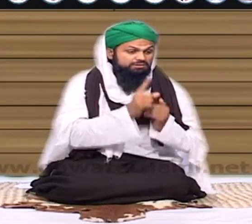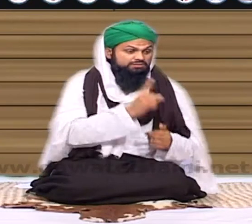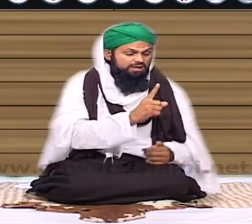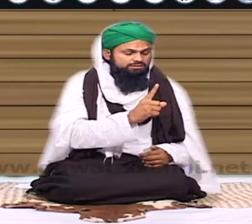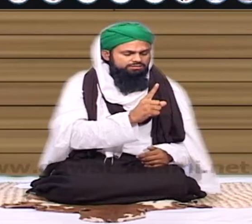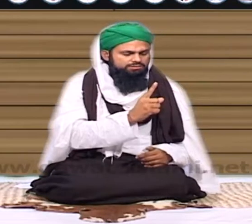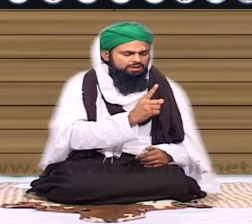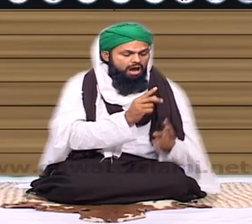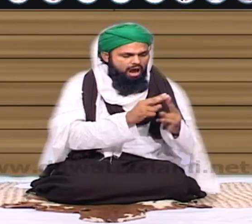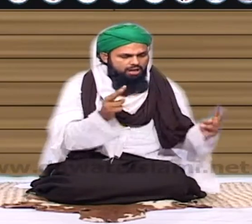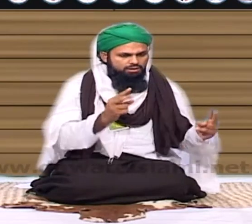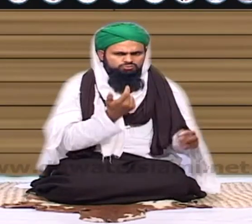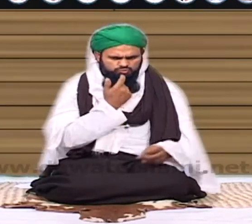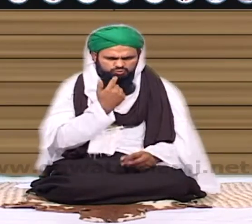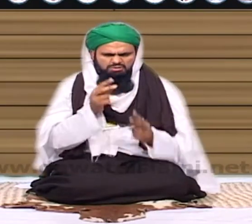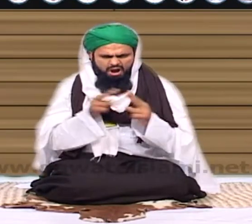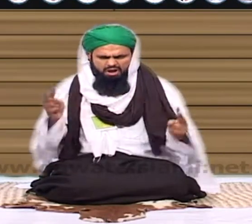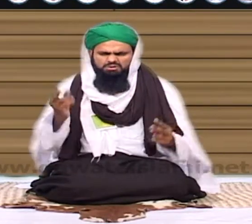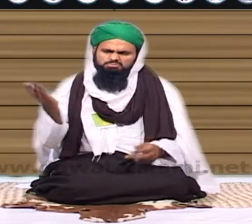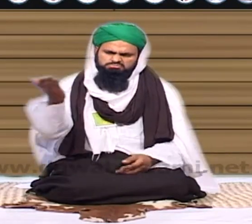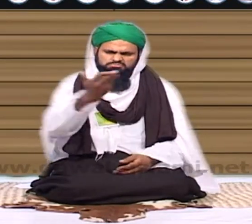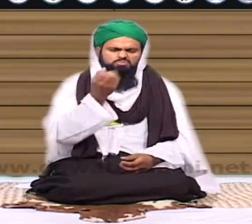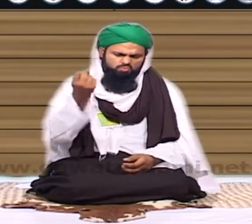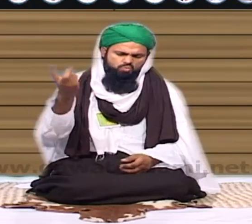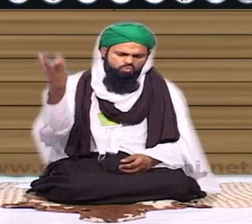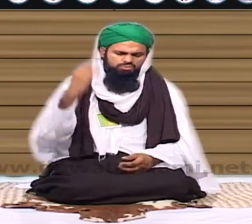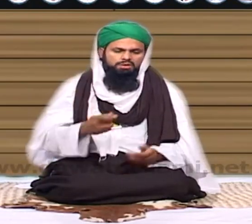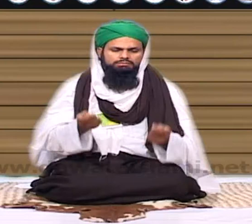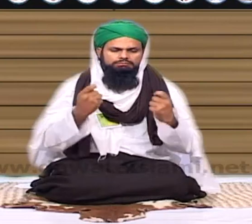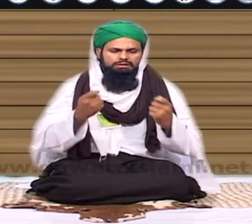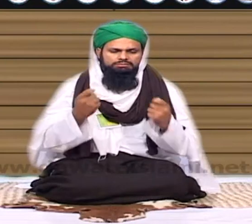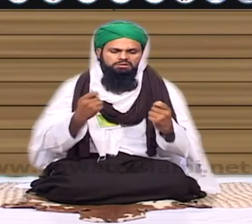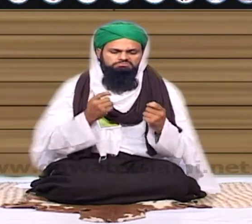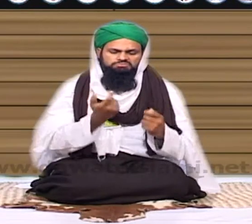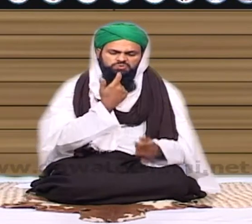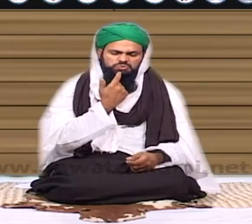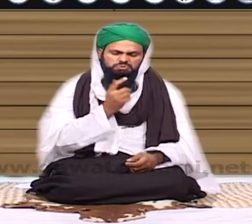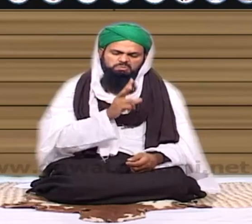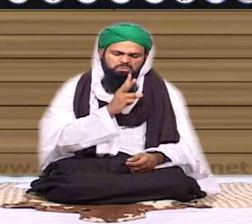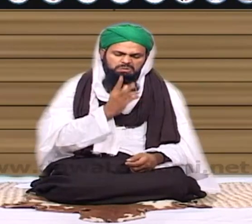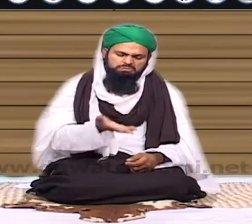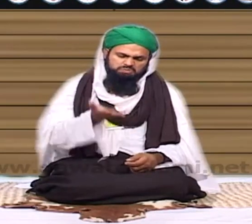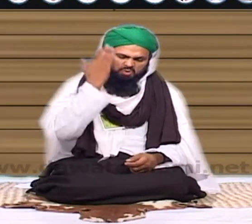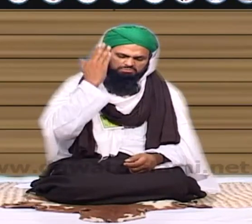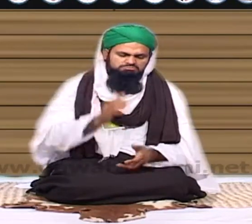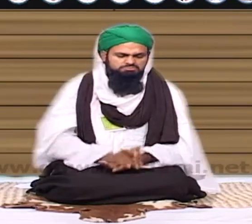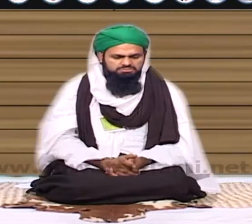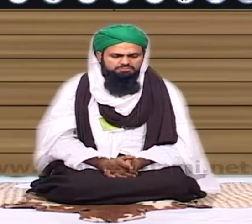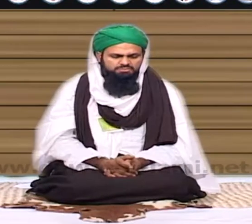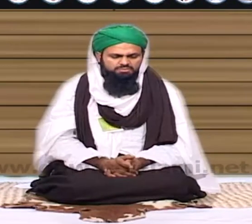کرتا ہے جبکہ اسے جھوٹ بولنے کی عادت نہیں مزدور بھی جھوٹ بولتا ہے گدا گھڑی والے دل گھڑی والے جو بھی بندگاڑی ہیں وہ